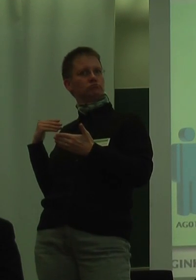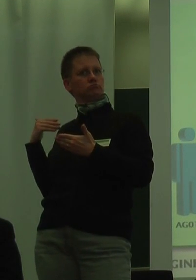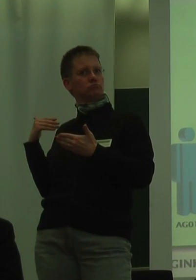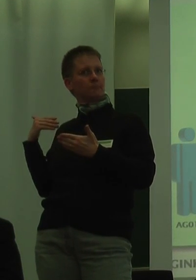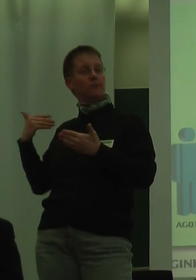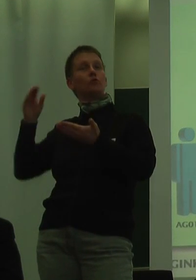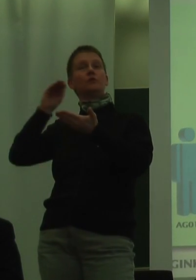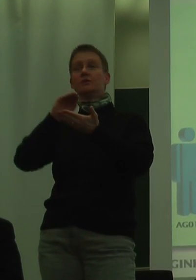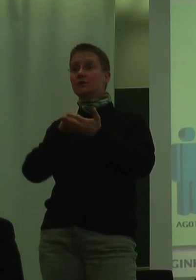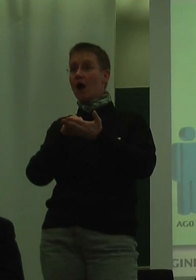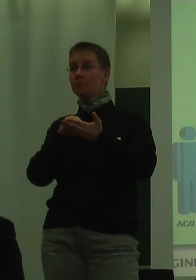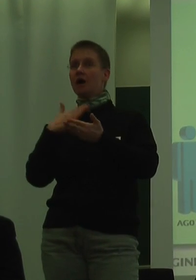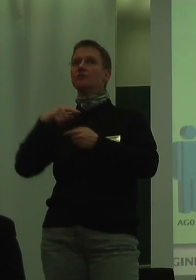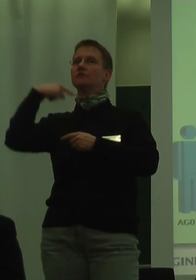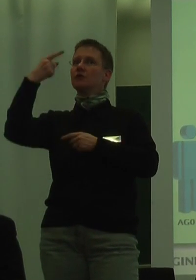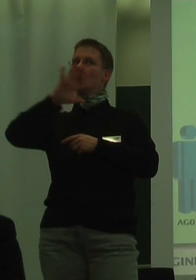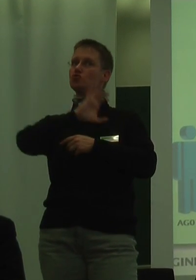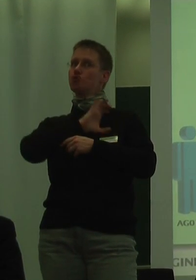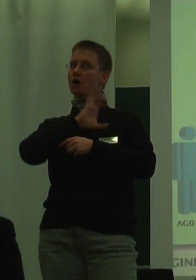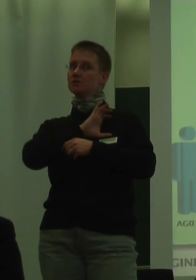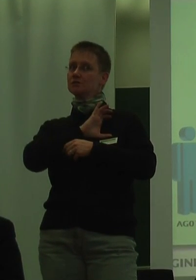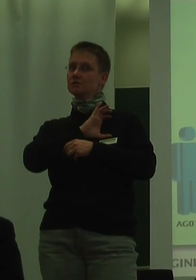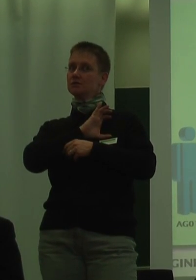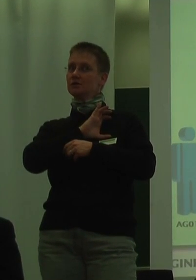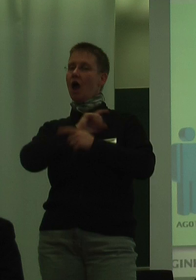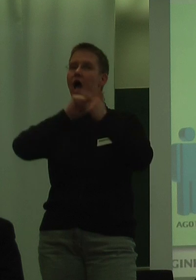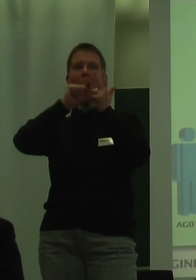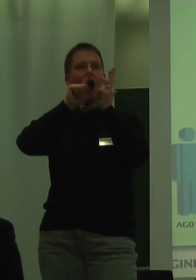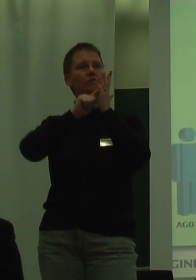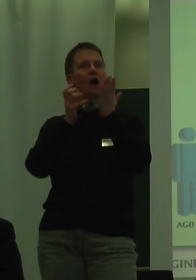Und damit hat sie dann die Chance, so gut wie möglich anderer einsetzbar zu sein.